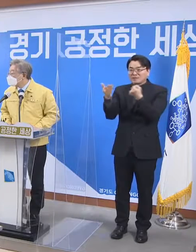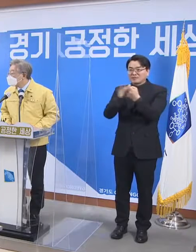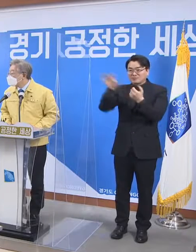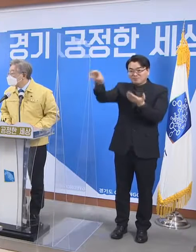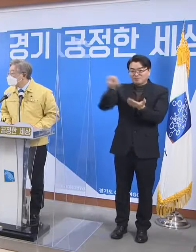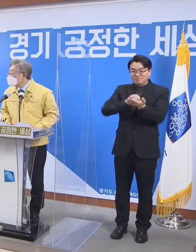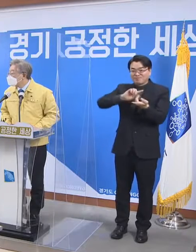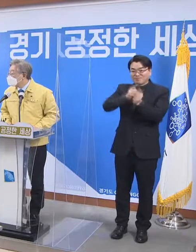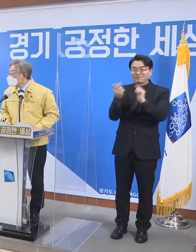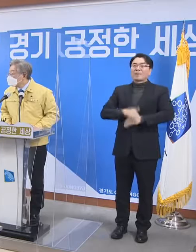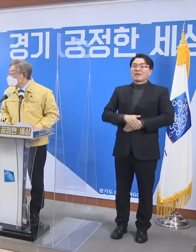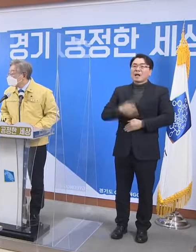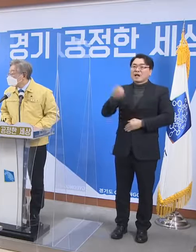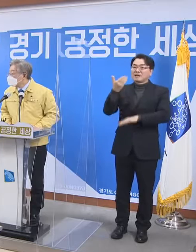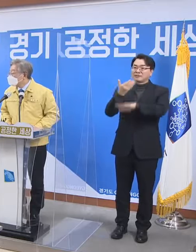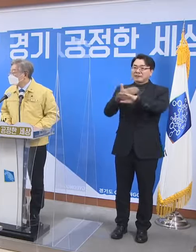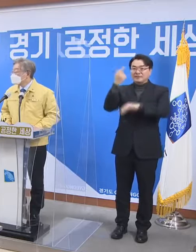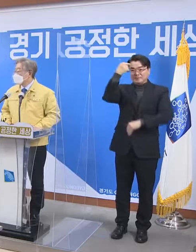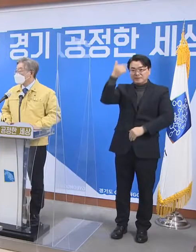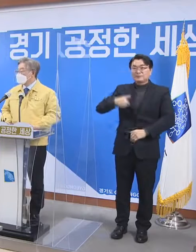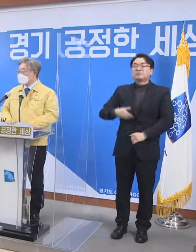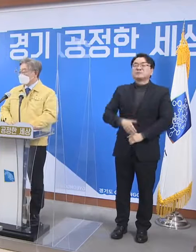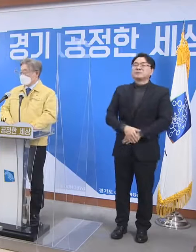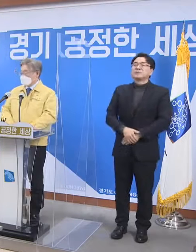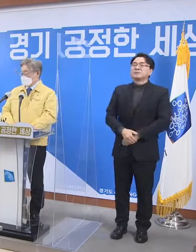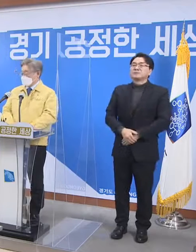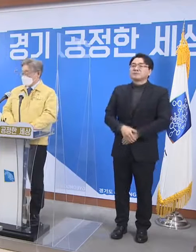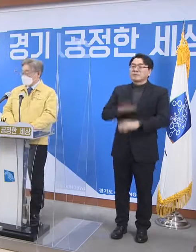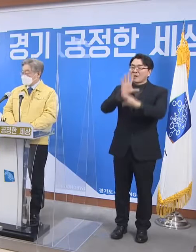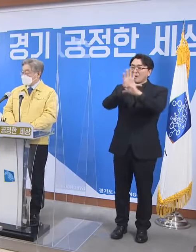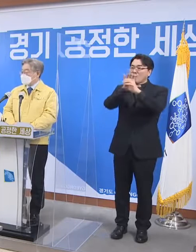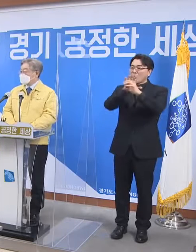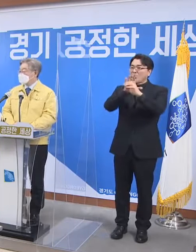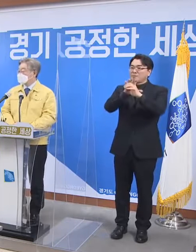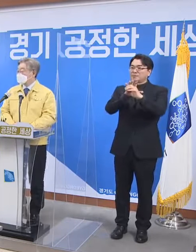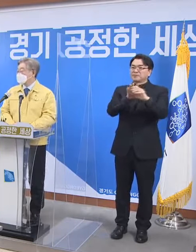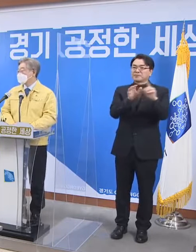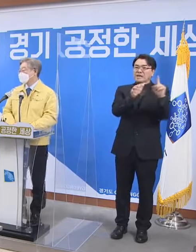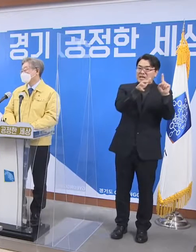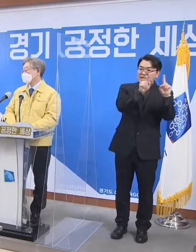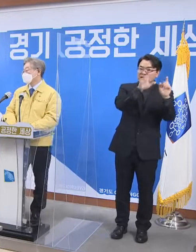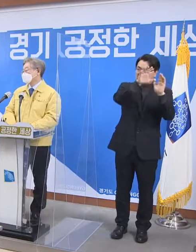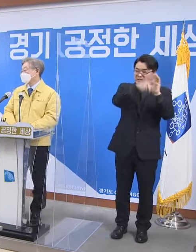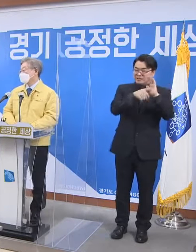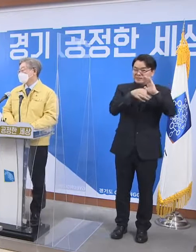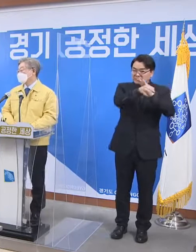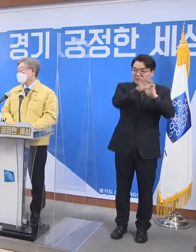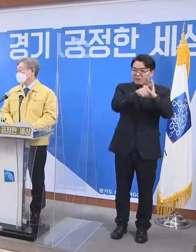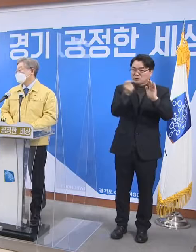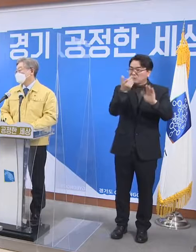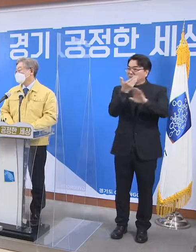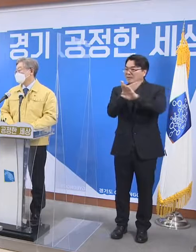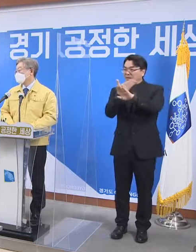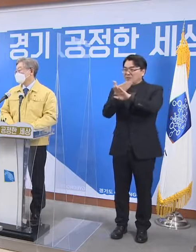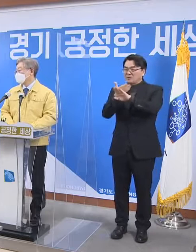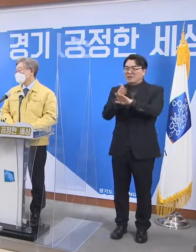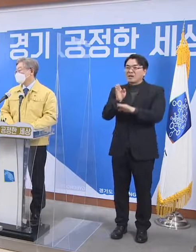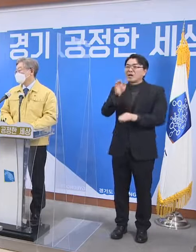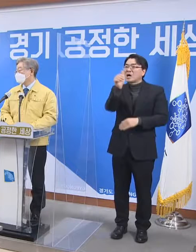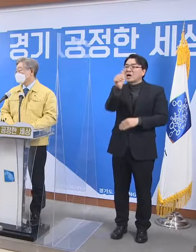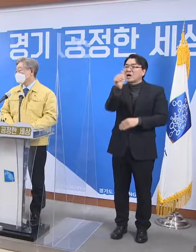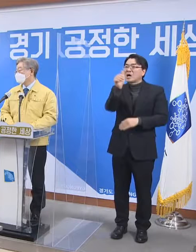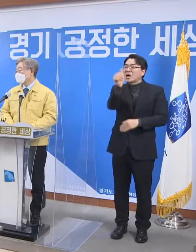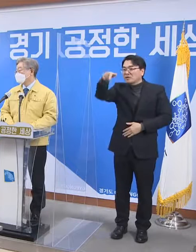뉴스폰 뉴스폰 순정욱 질문 사항입니다. 코로나19 상황이 1차 지급대와 다른데 현장 지급을 위한 특별한